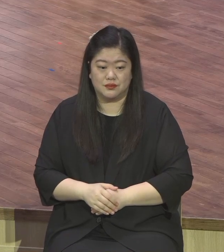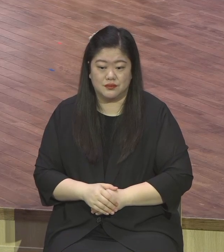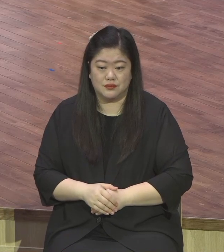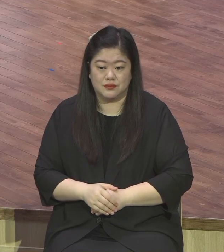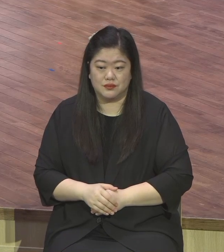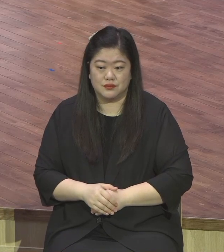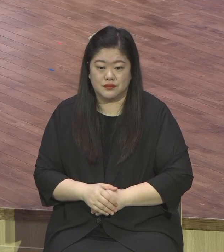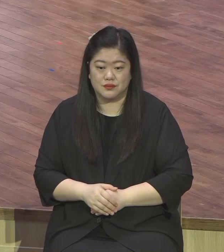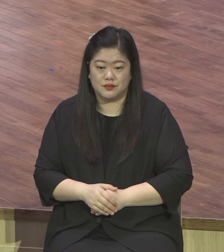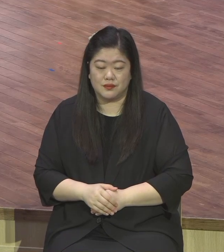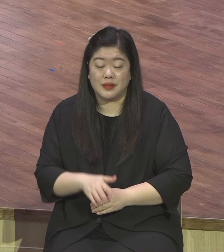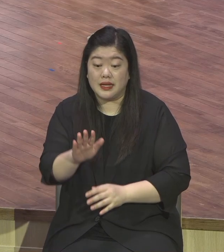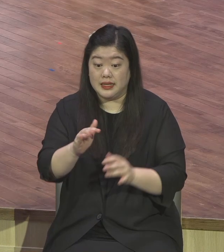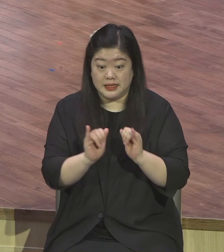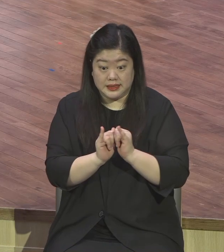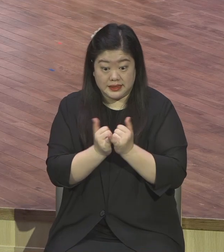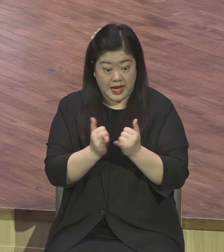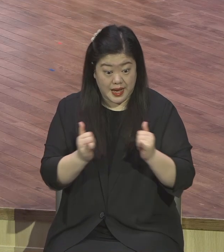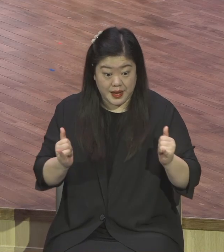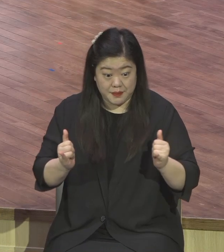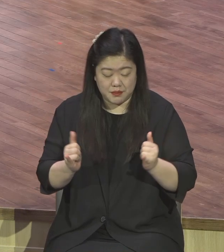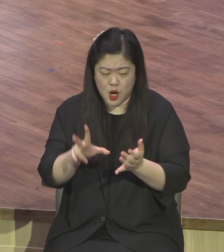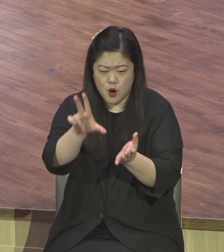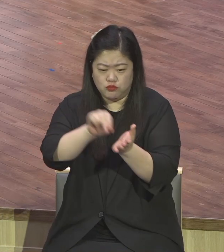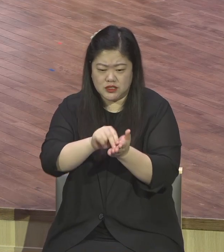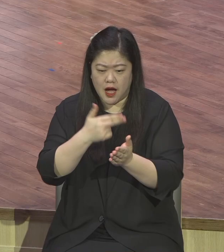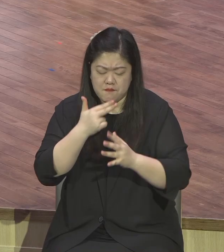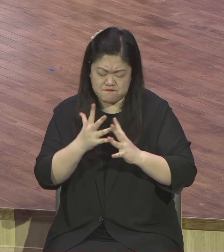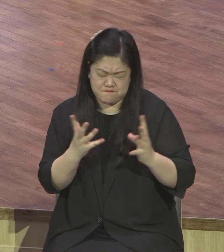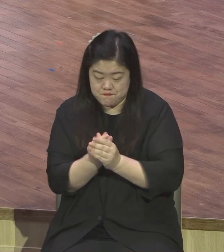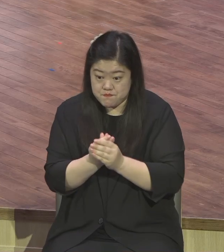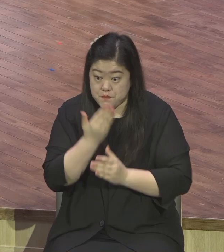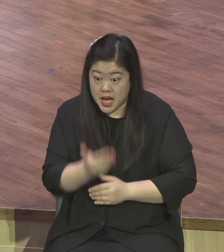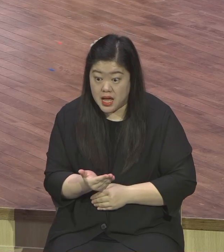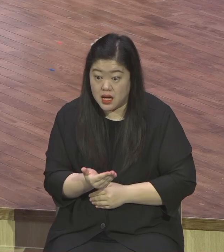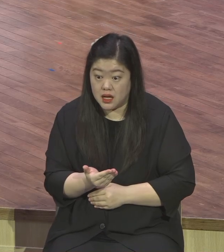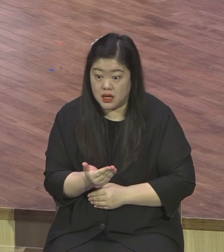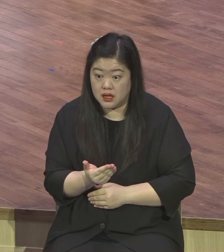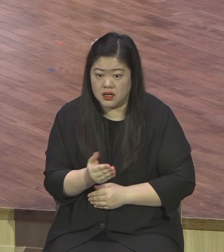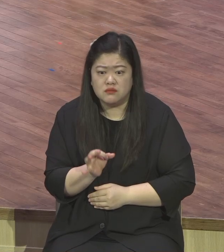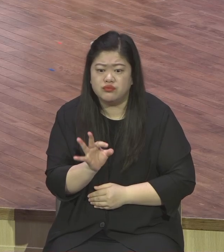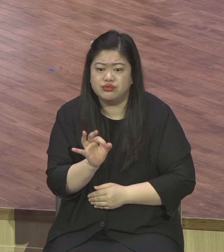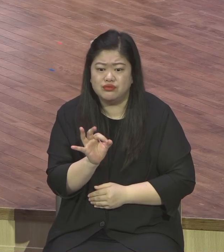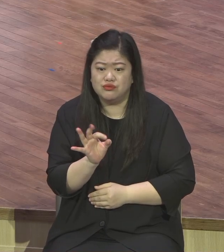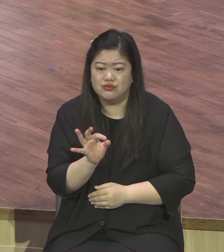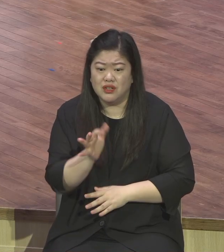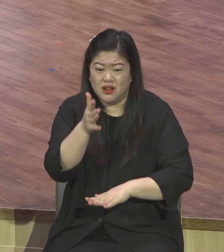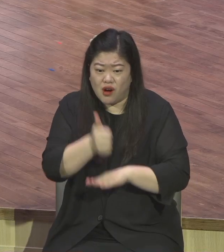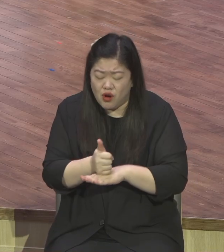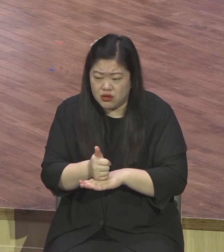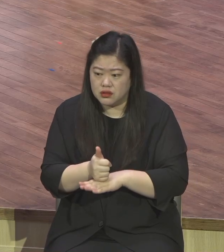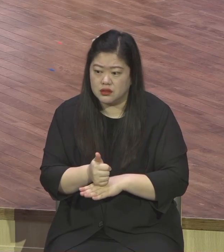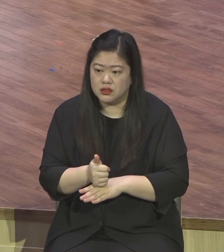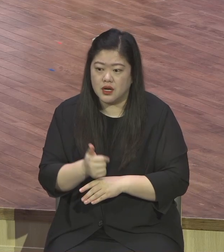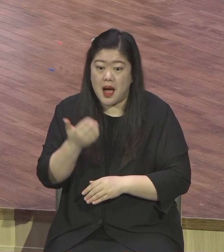말씀드렸잖아요. 완전한 자고 딱 공사 중이라고. 하나는 말씀으로 들어가시기 바랍니다. 말씀이 뭐라고 했냐.